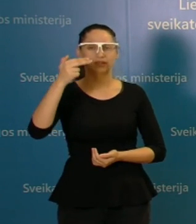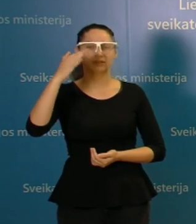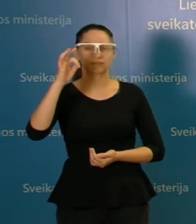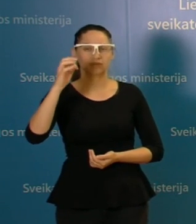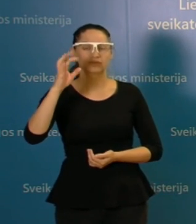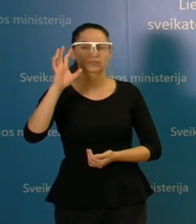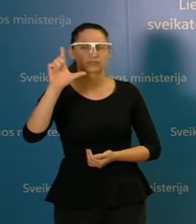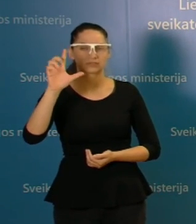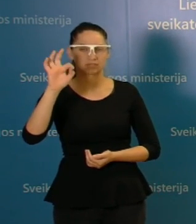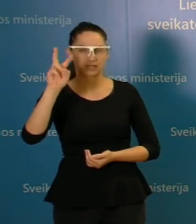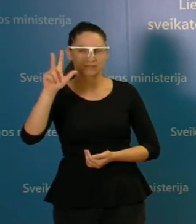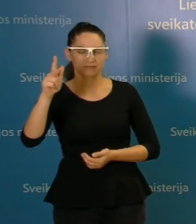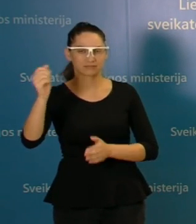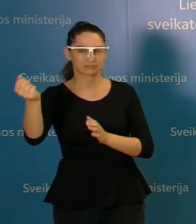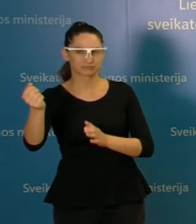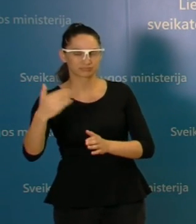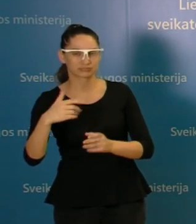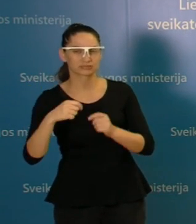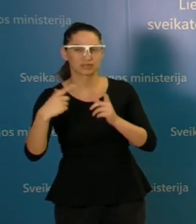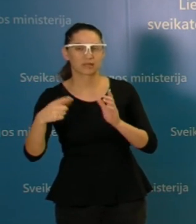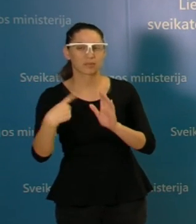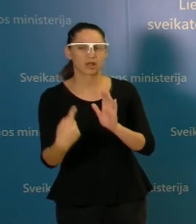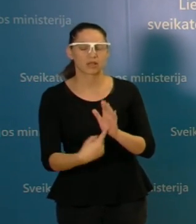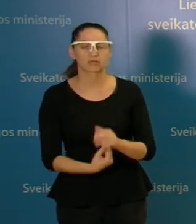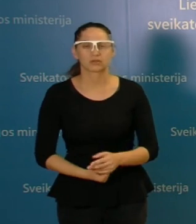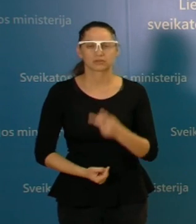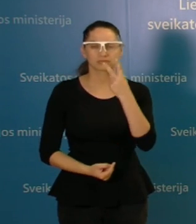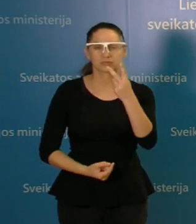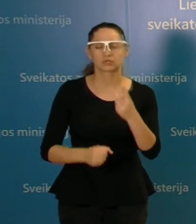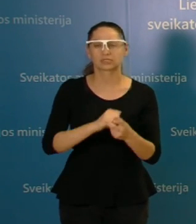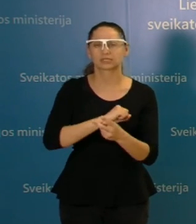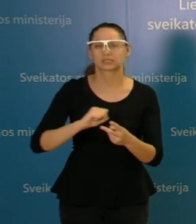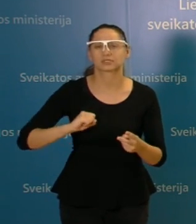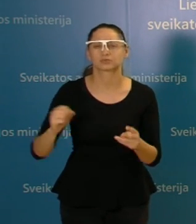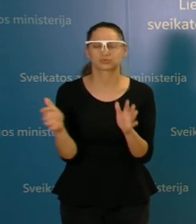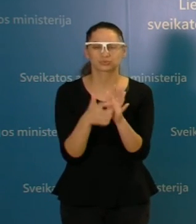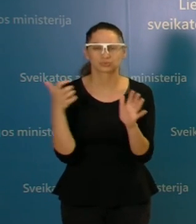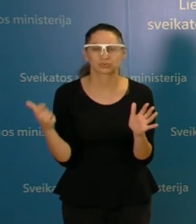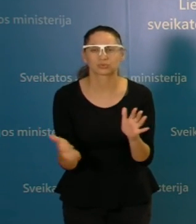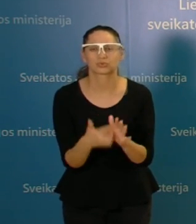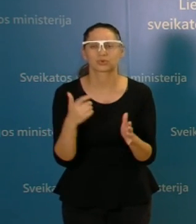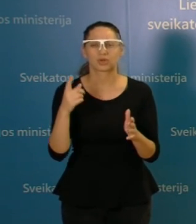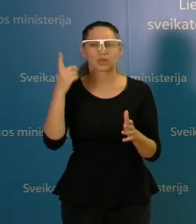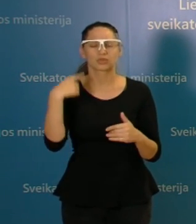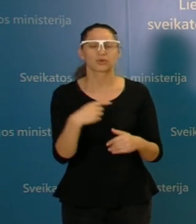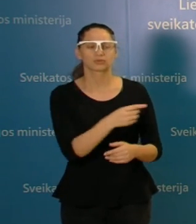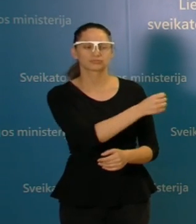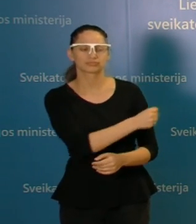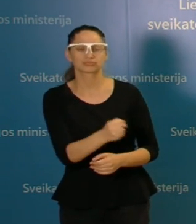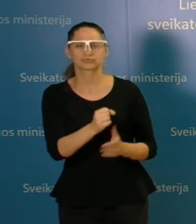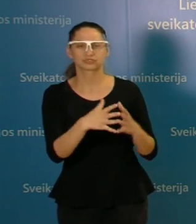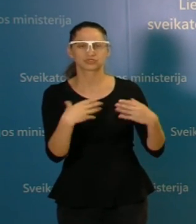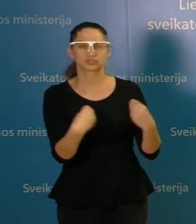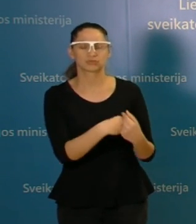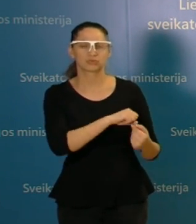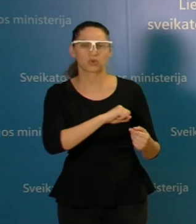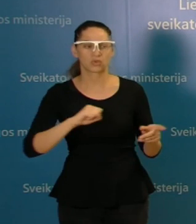Viešumoje pasirodė planai, kad trūkstant mediku kovoje su koronavirusu, planuojami pasitelkti šeimos gydytojai. Tai jie tokiai sketinimai